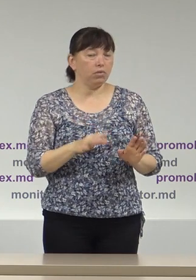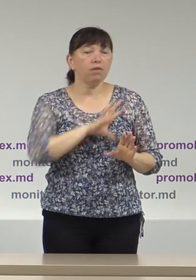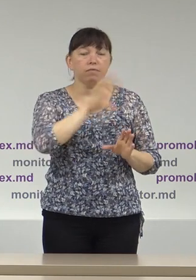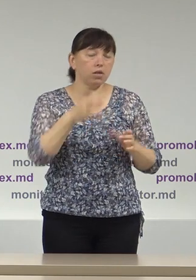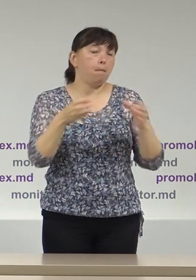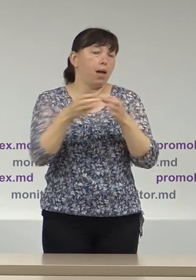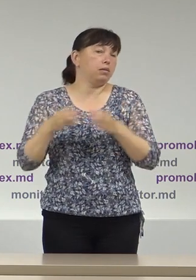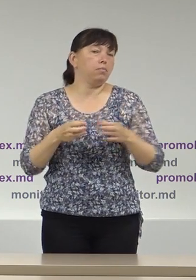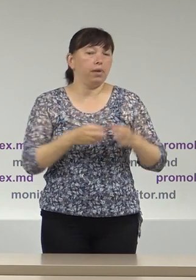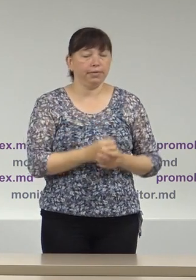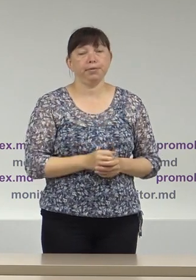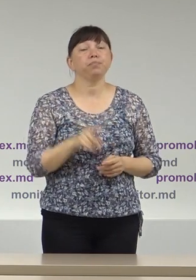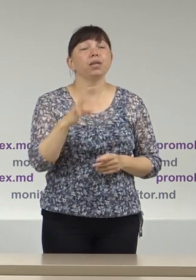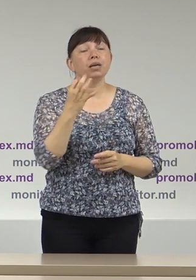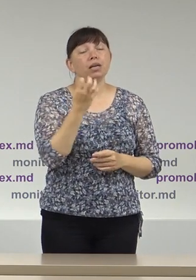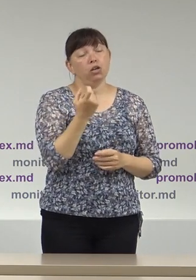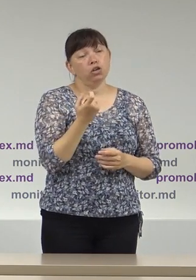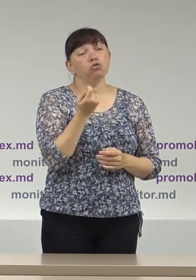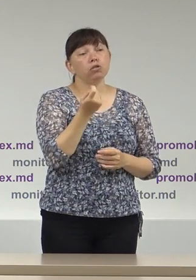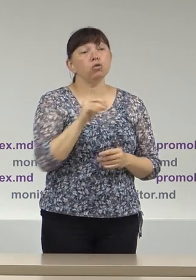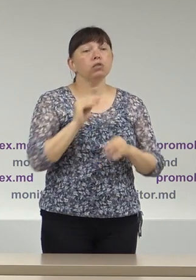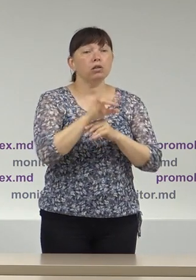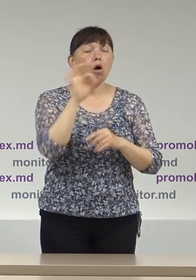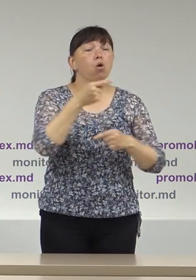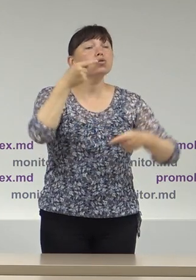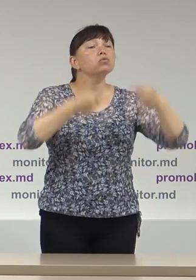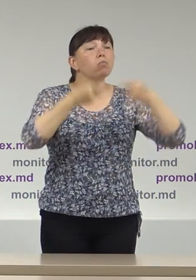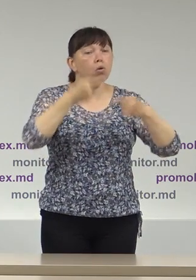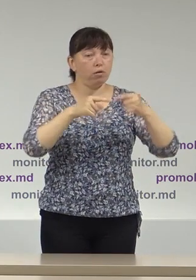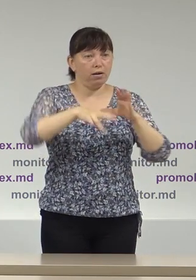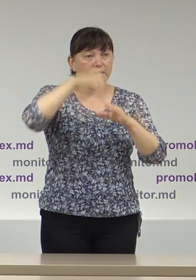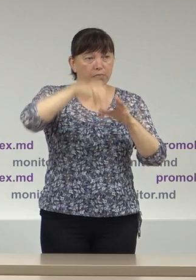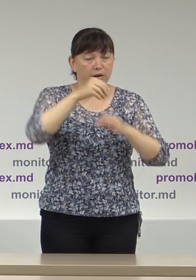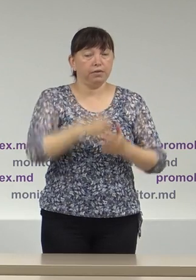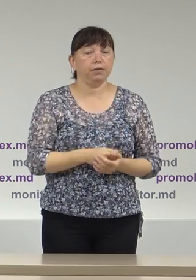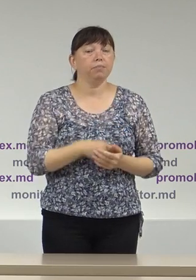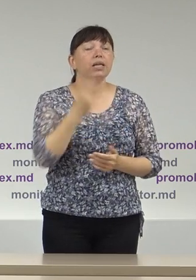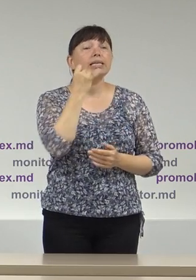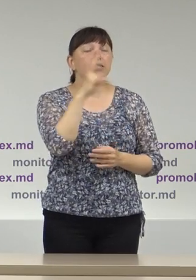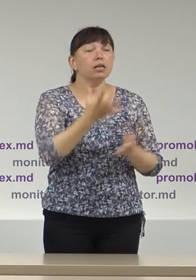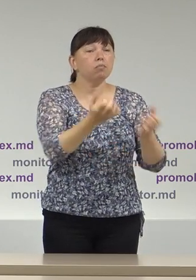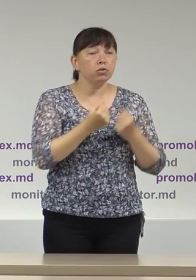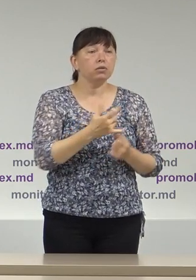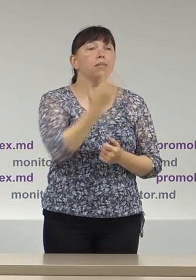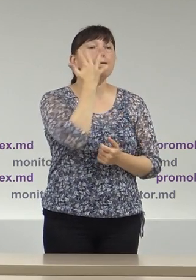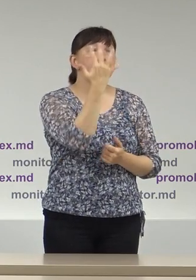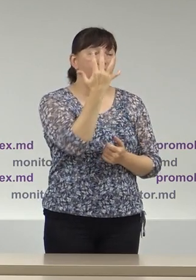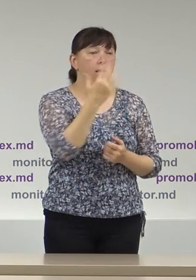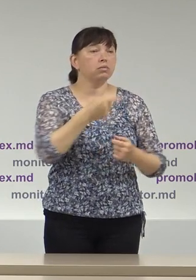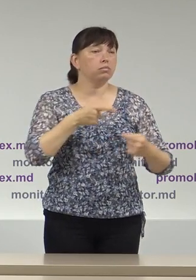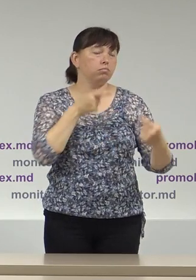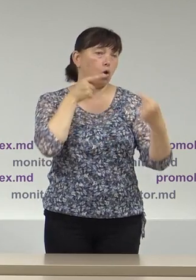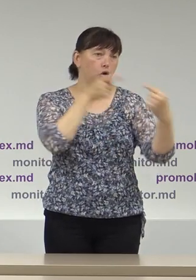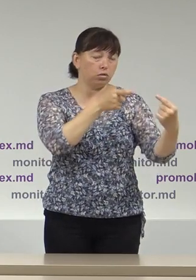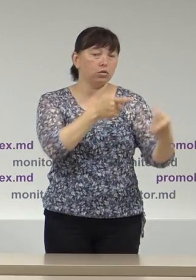și despre litigile electorale. Deci, în perioada monitorizată, CEC a recepționat cinci contestații, toate